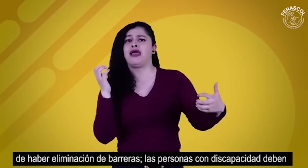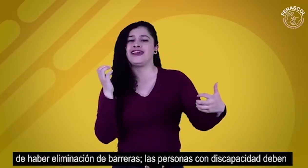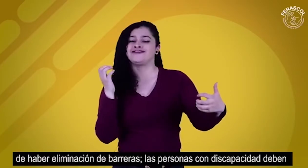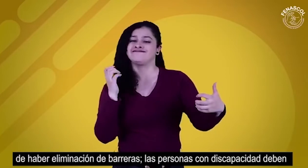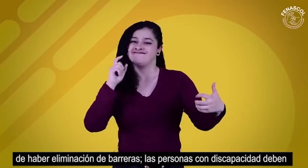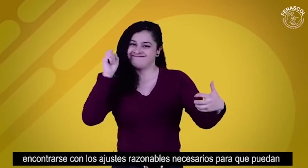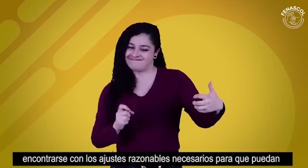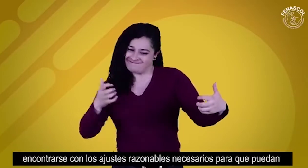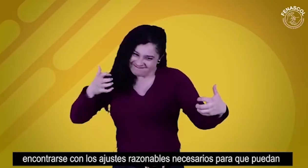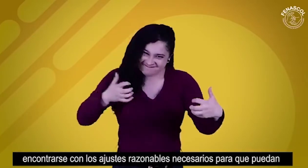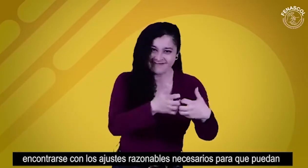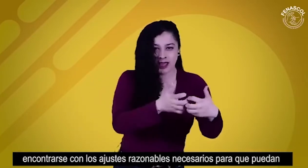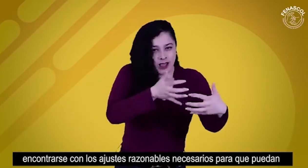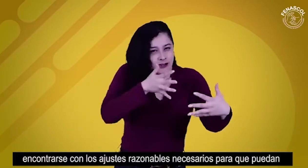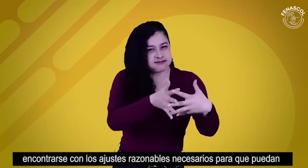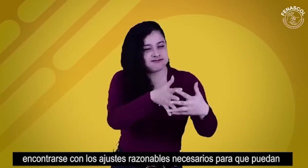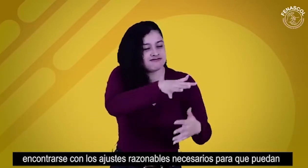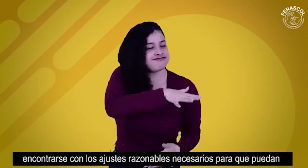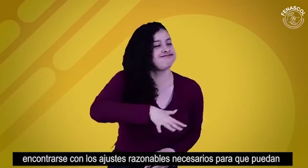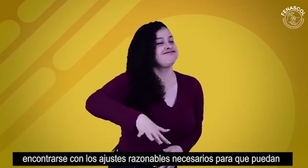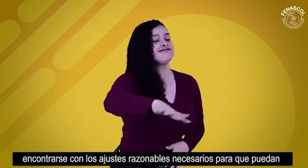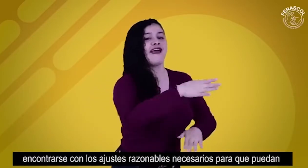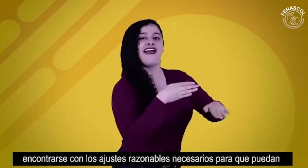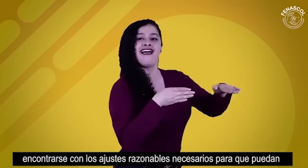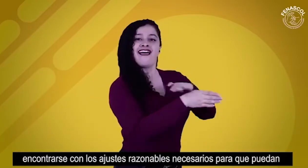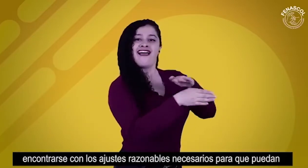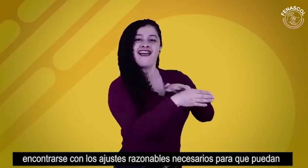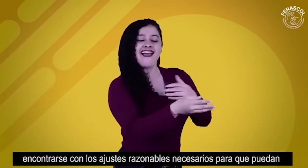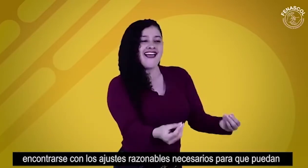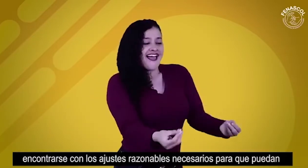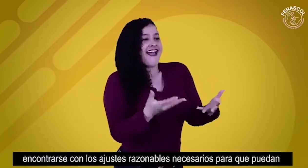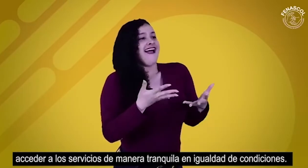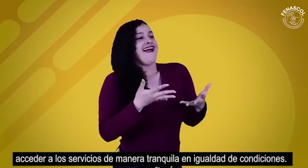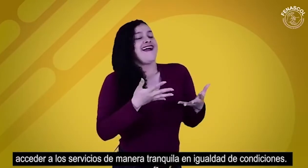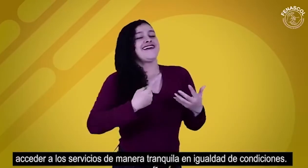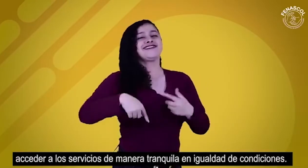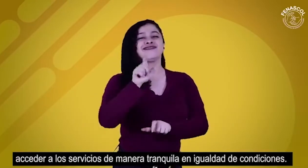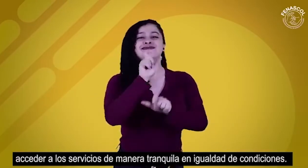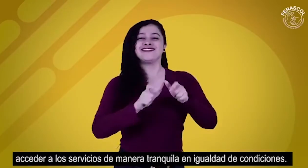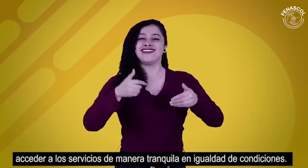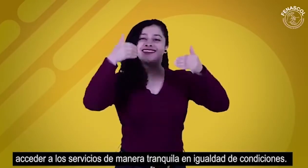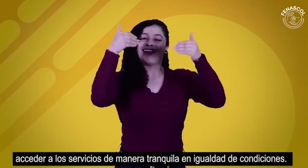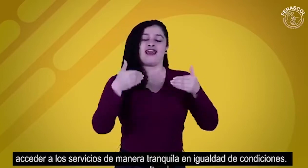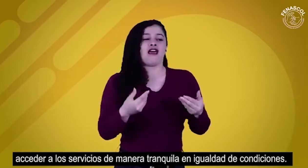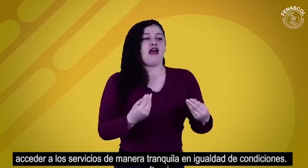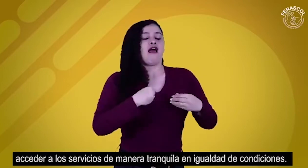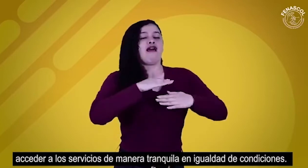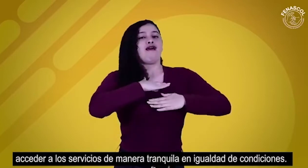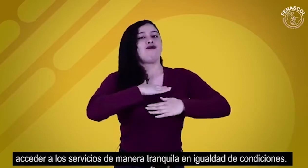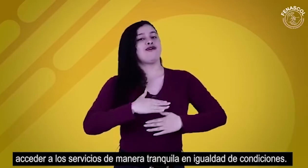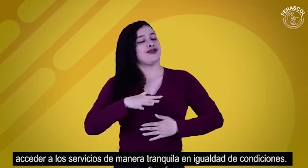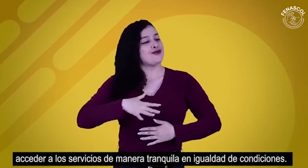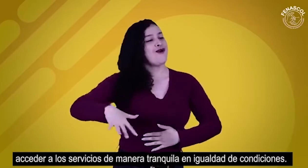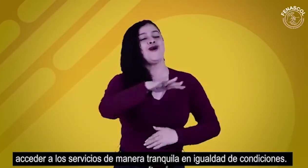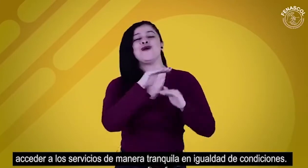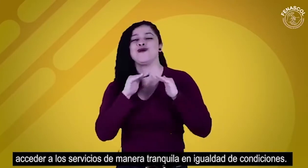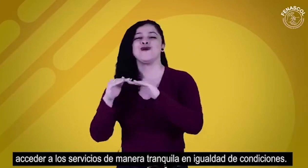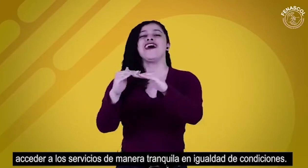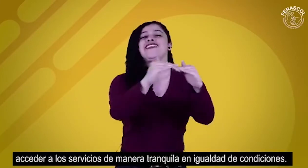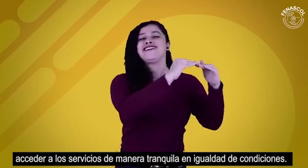discapacidad deben encontrarse con los ajustes razonables necesarios para que puedan acceder a los servicios de manera tranquila en igualdad de